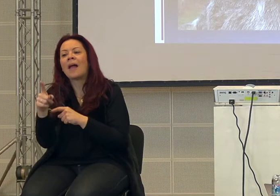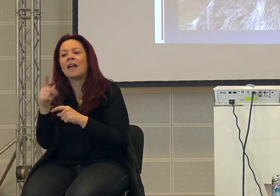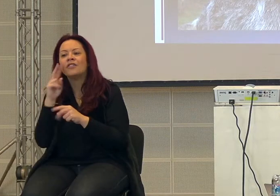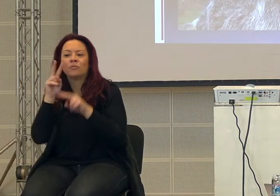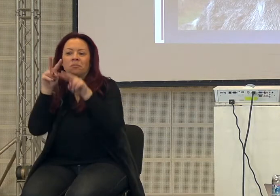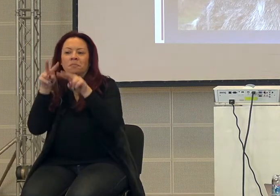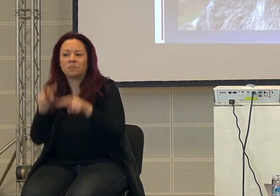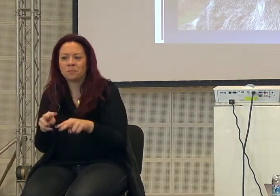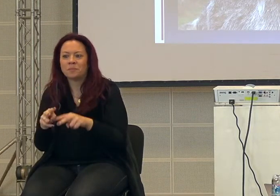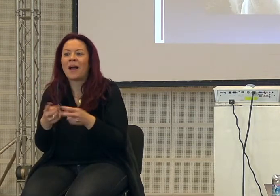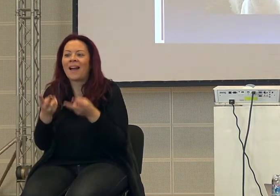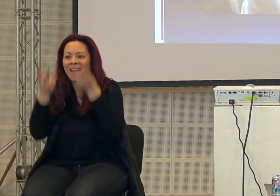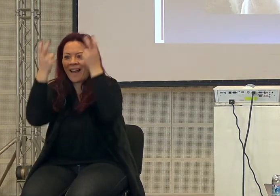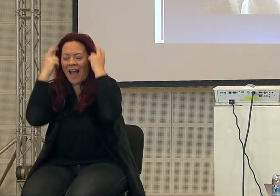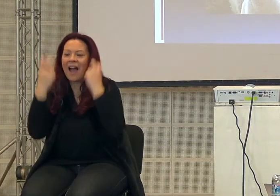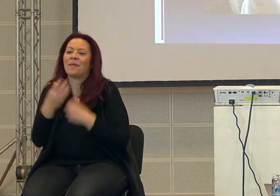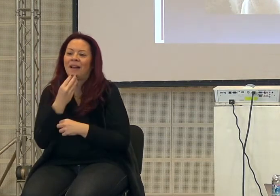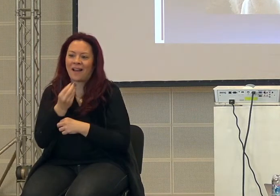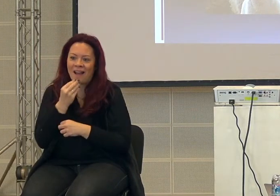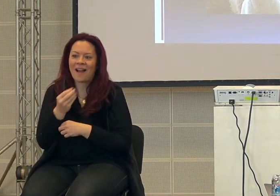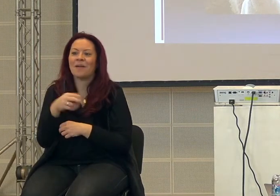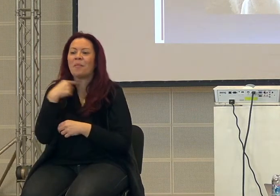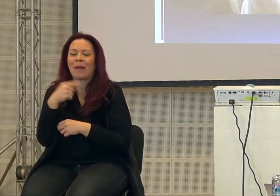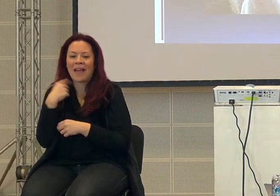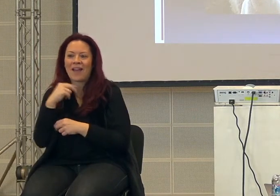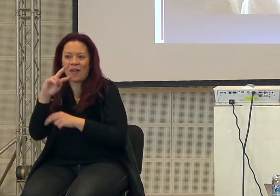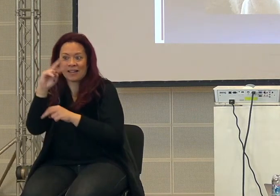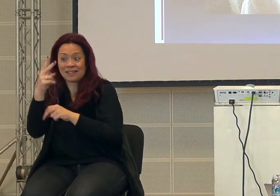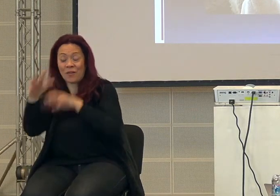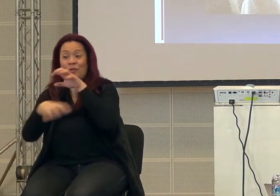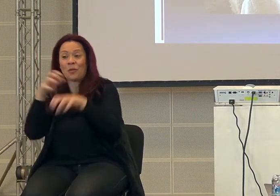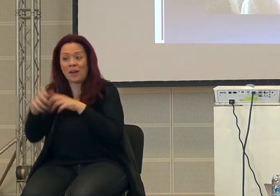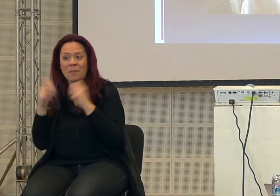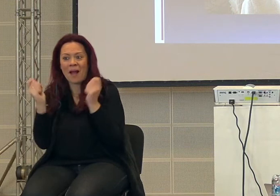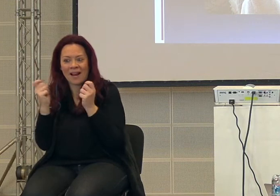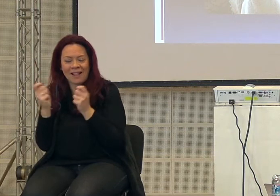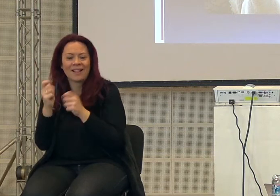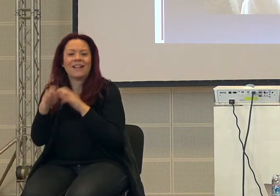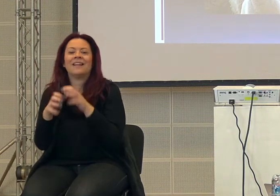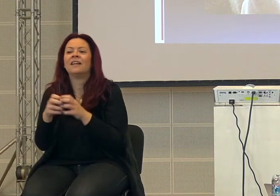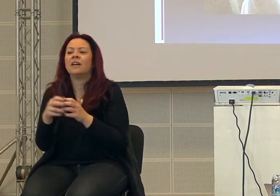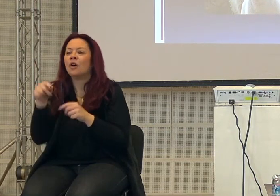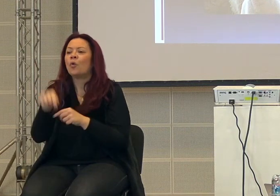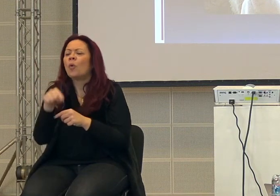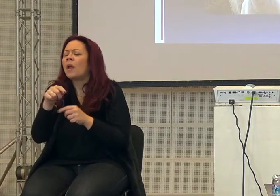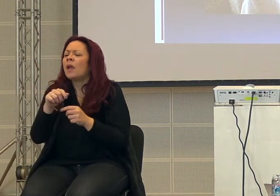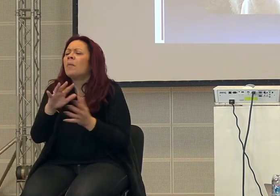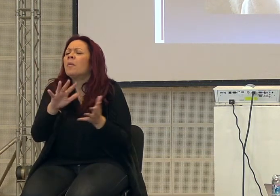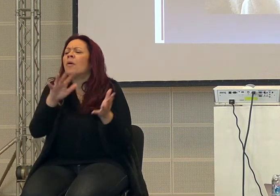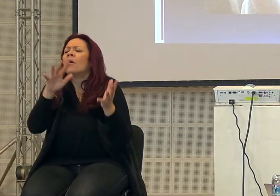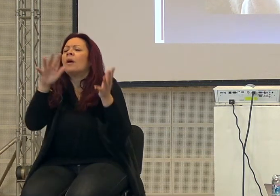la capra è stato il primo animale e la pecora è stato il secondo animale domesticato. A questo punto cambia completamente